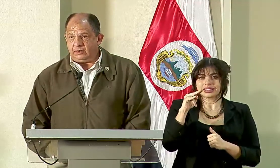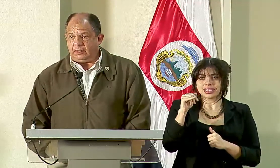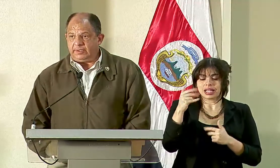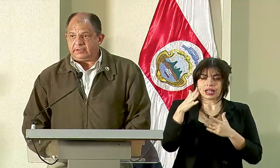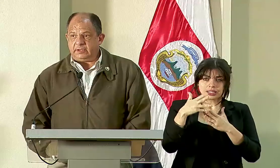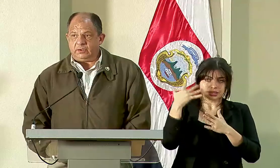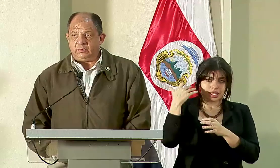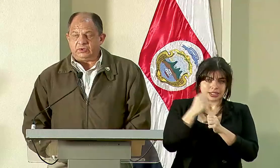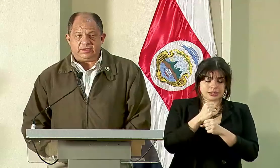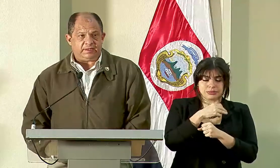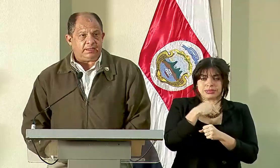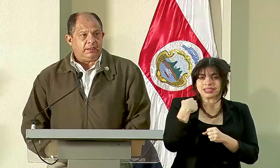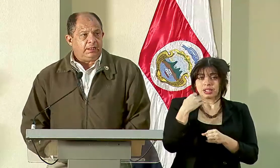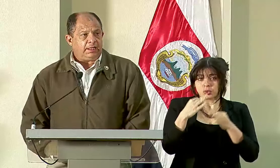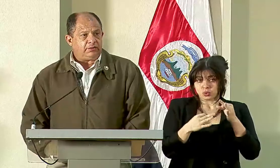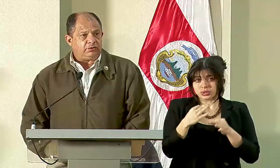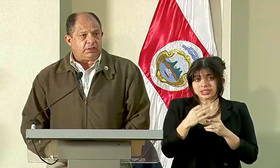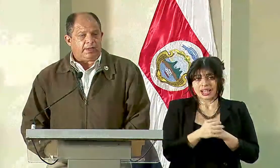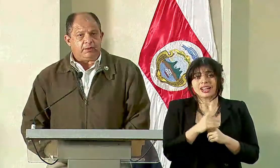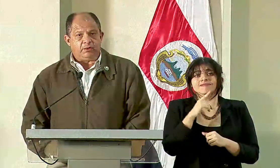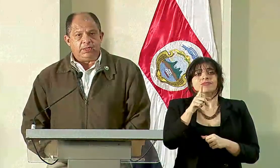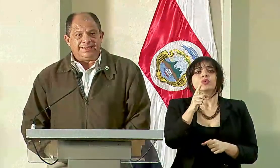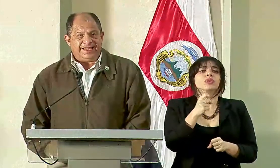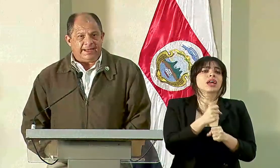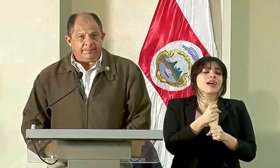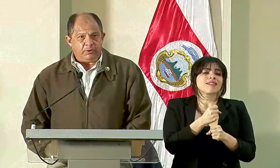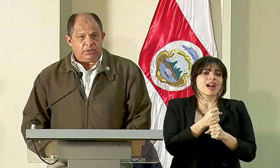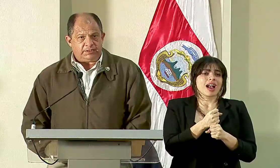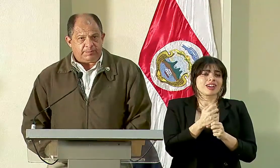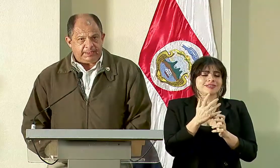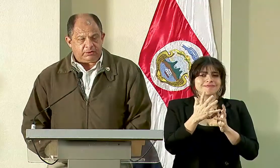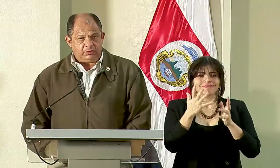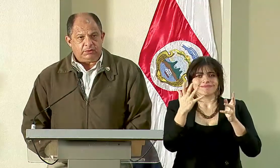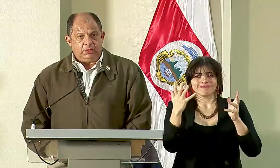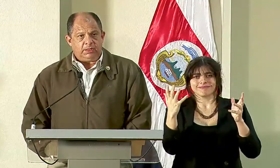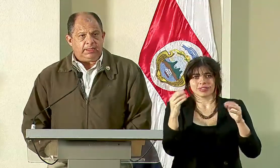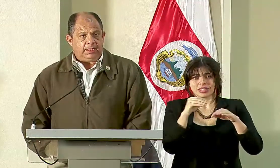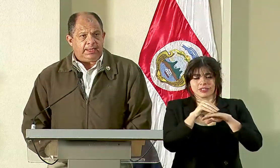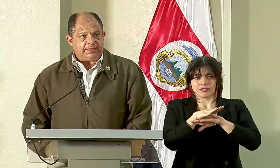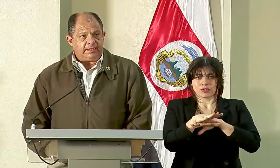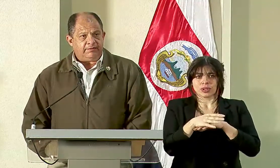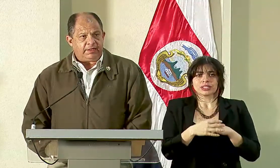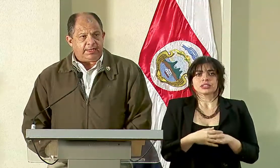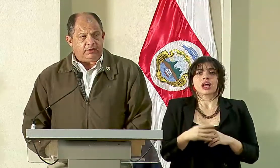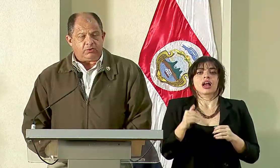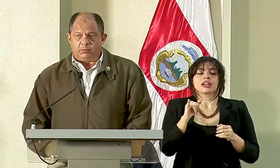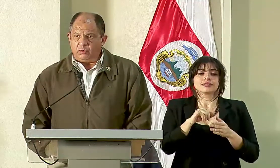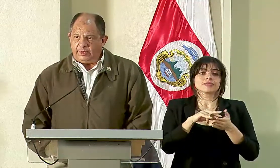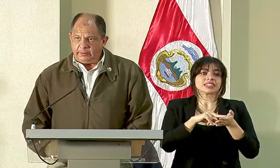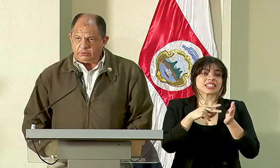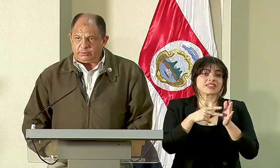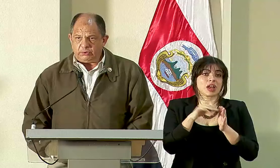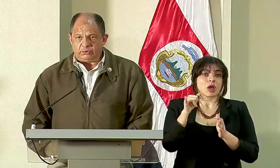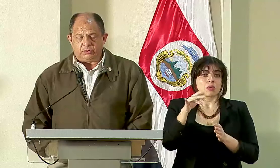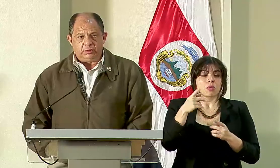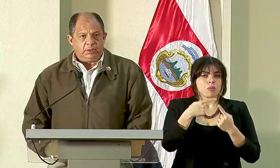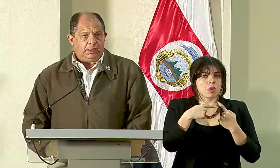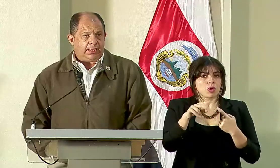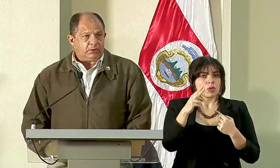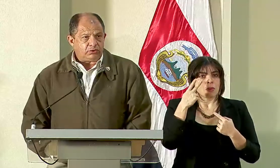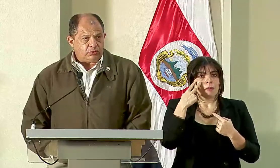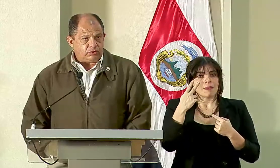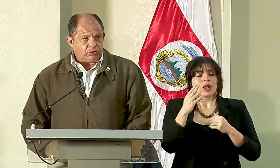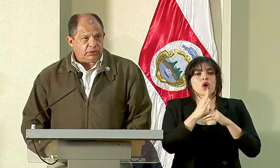realizado en el Ministerio de Justicia, que es un trabajo de amplio espectro, que ha significado, como lo veremos pronto,